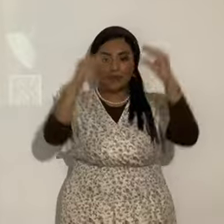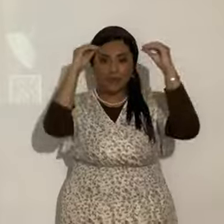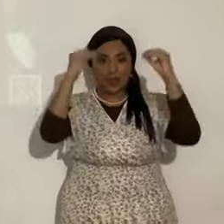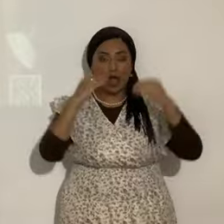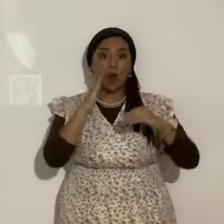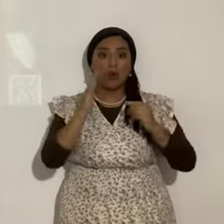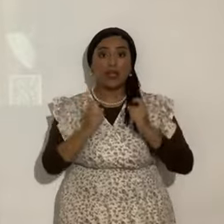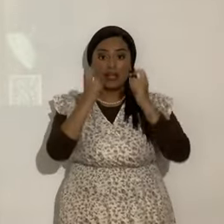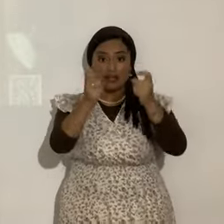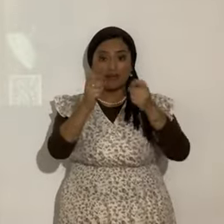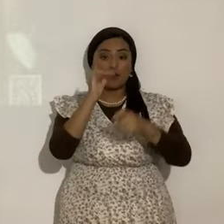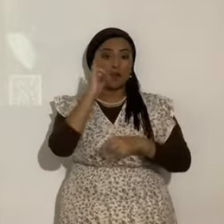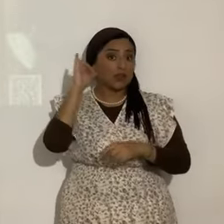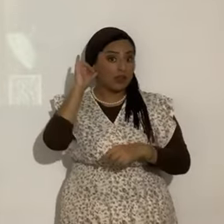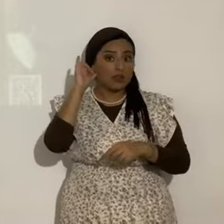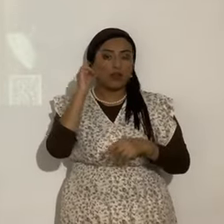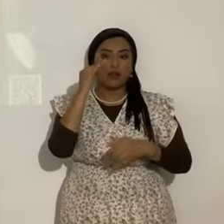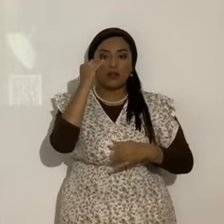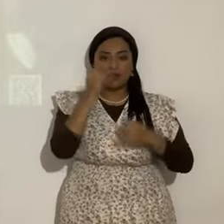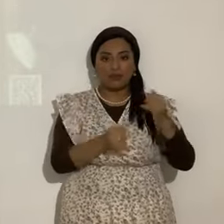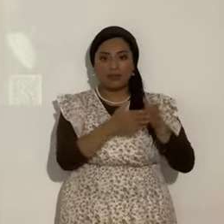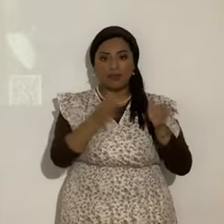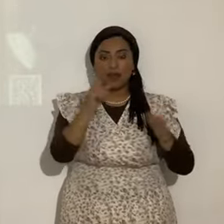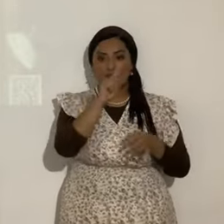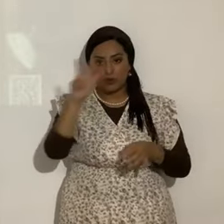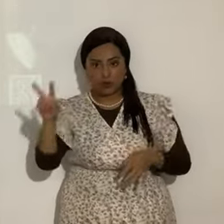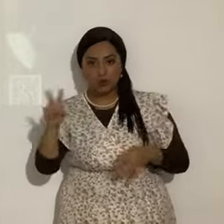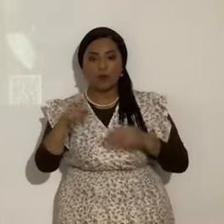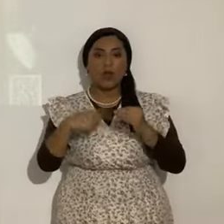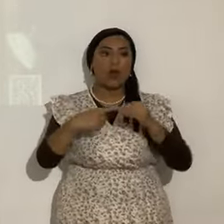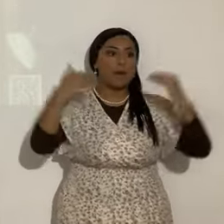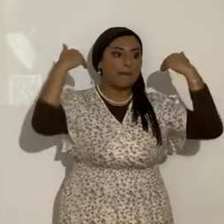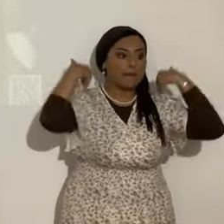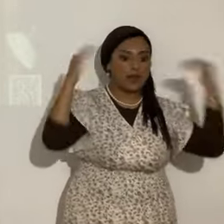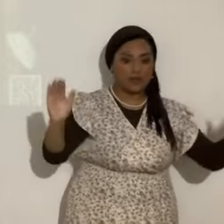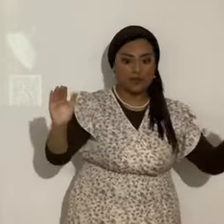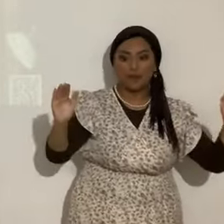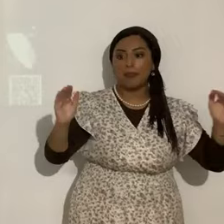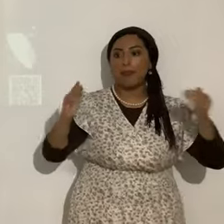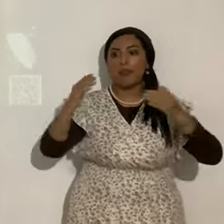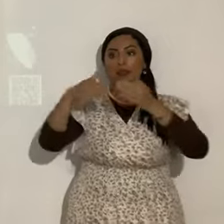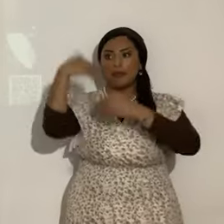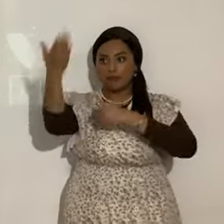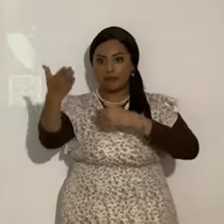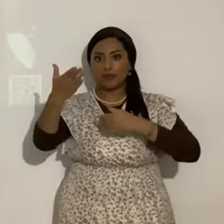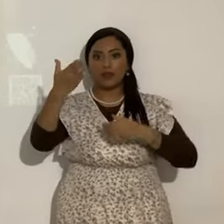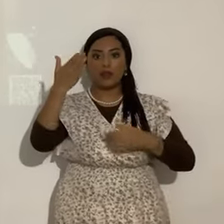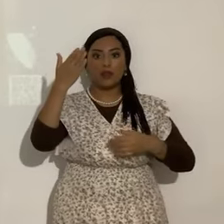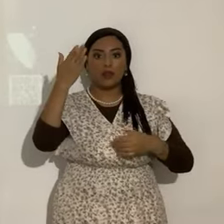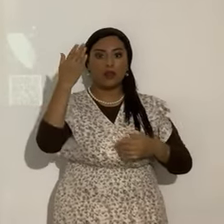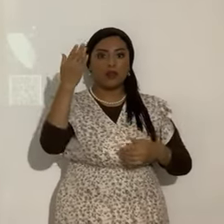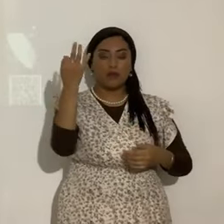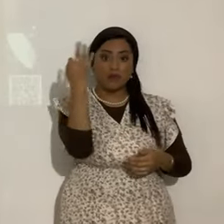dar. Por ejemplo. Ayer es el 132. Los malajín. Los ángeles. La que vamos a dar. La que voy a compartirles dentro de ocho días.